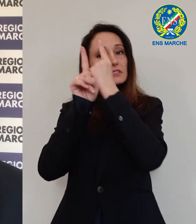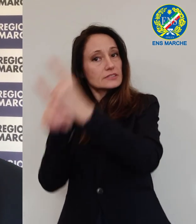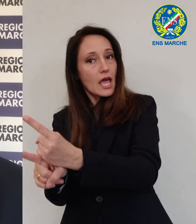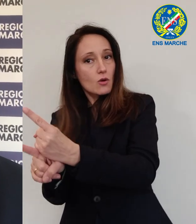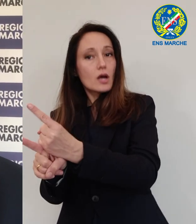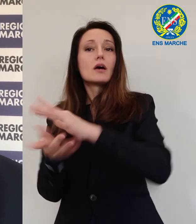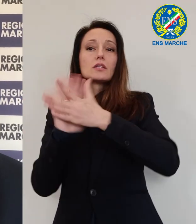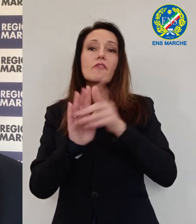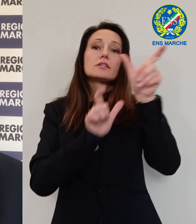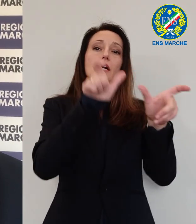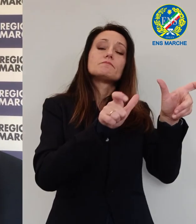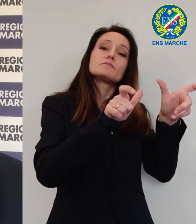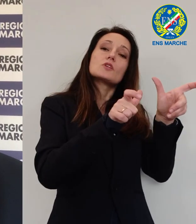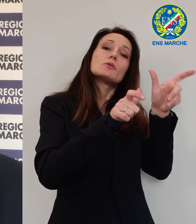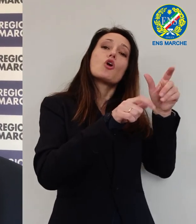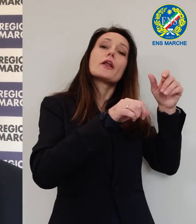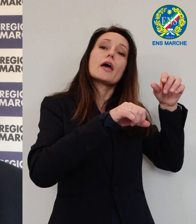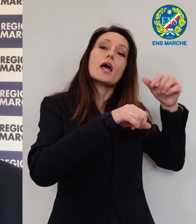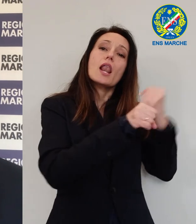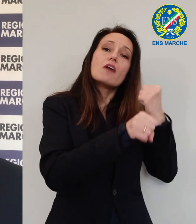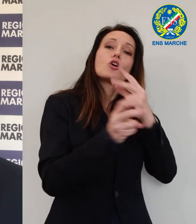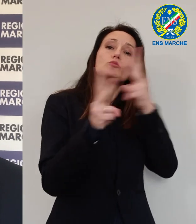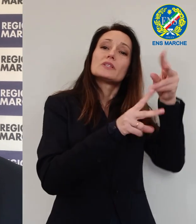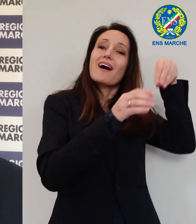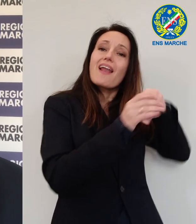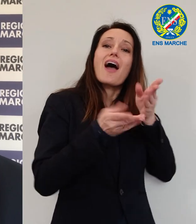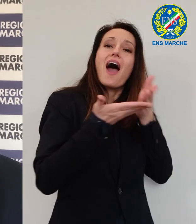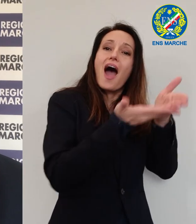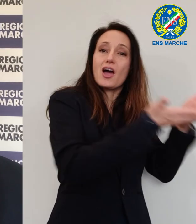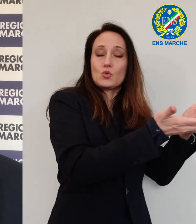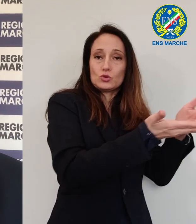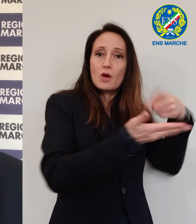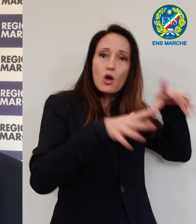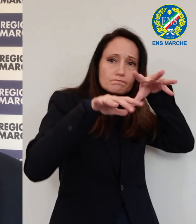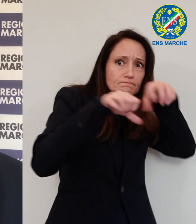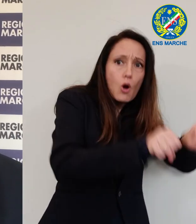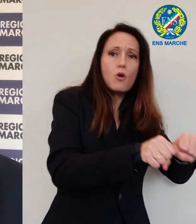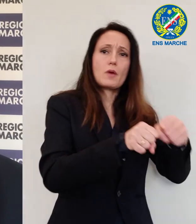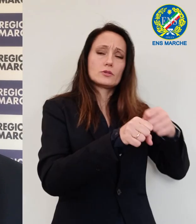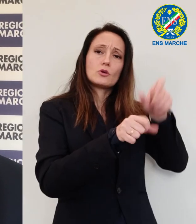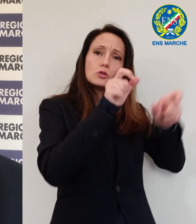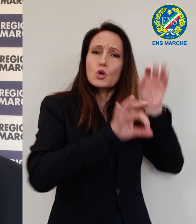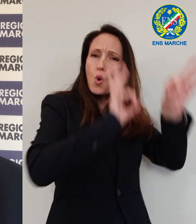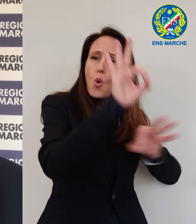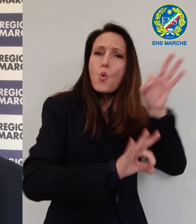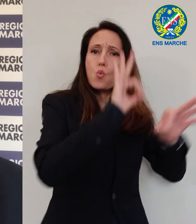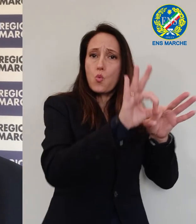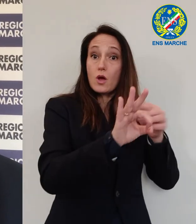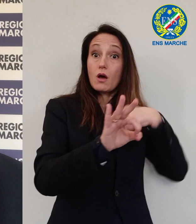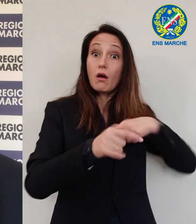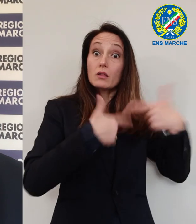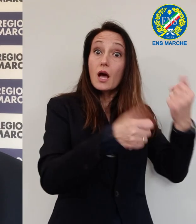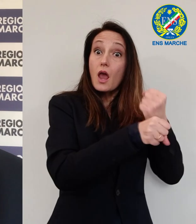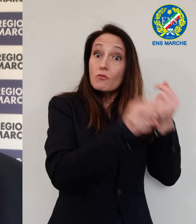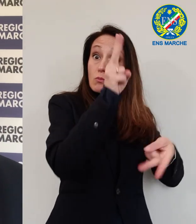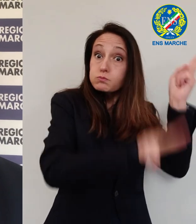sanitarie. Sono impegnatissime con chi ha la malattia, con chi ha bisogno di essere curato. Non possono avere altri malati e noi possiamo